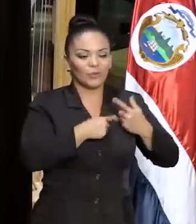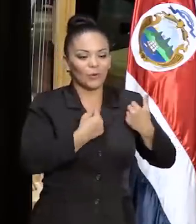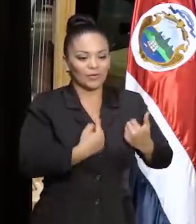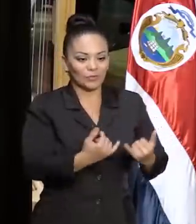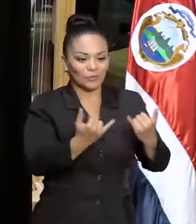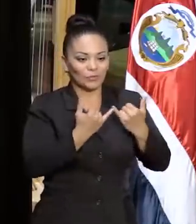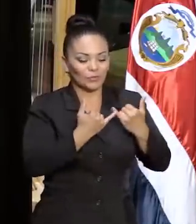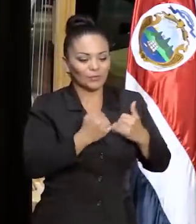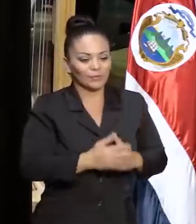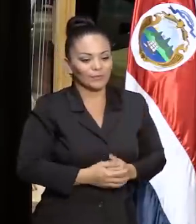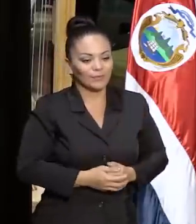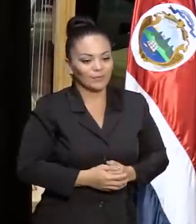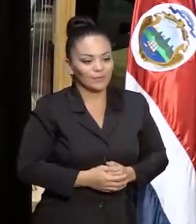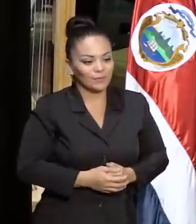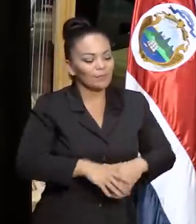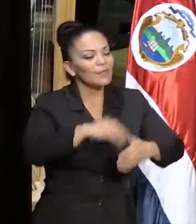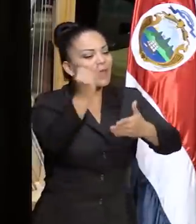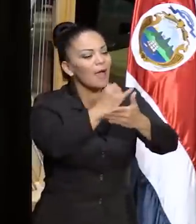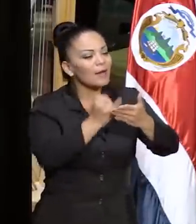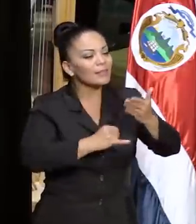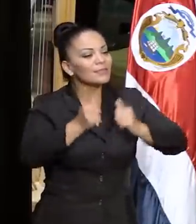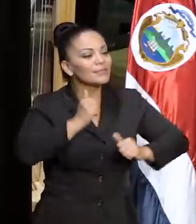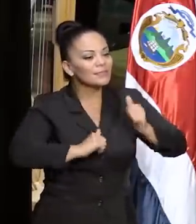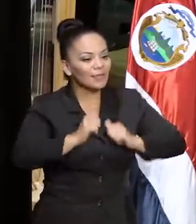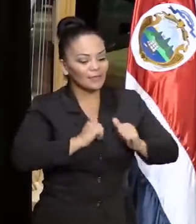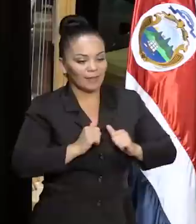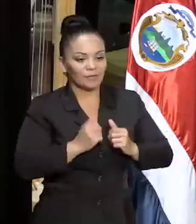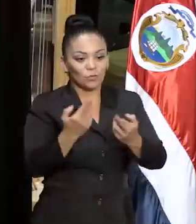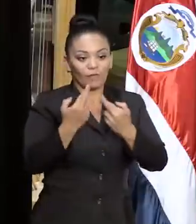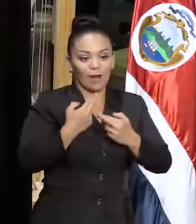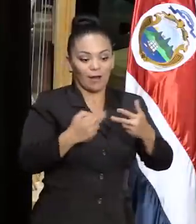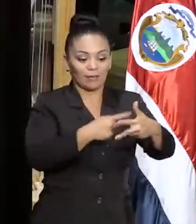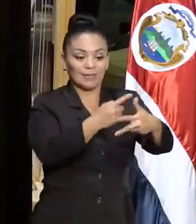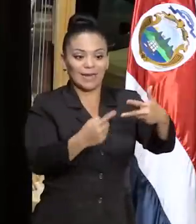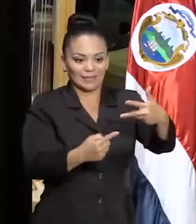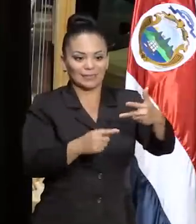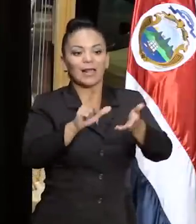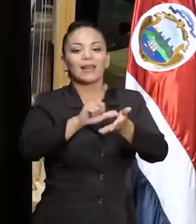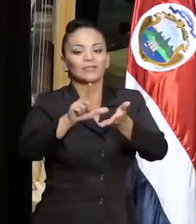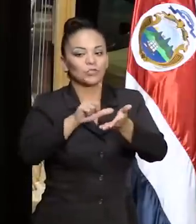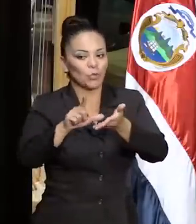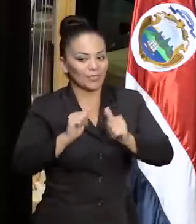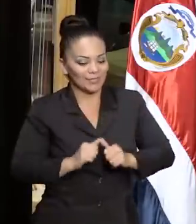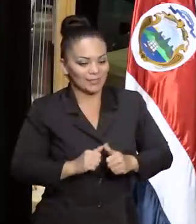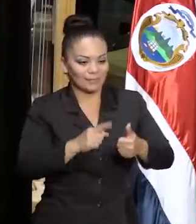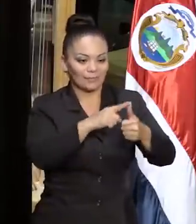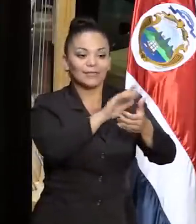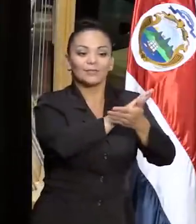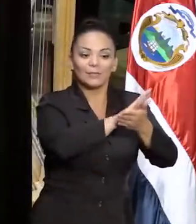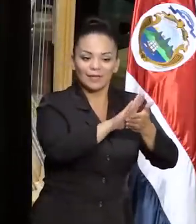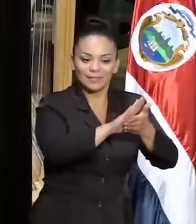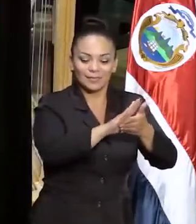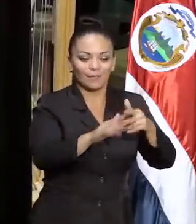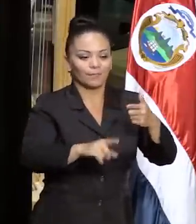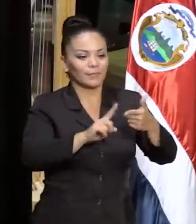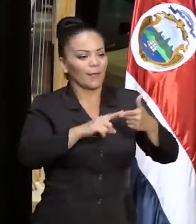Las artes escénicas nos regalan tres lecciones. Transparencia,